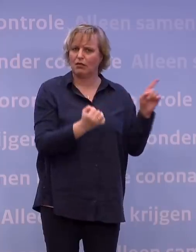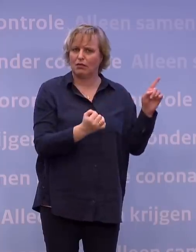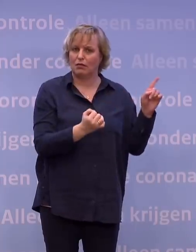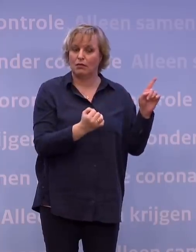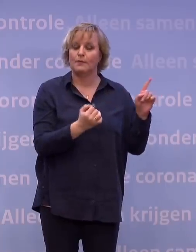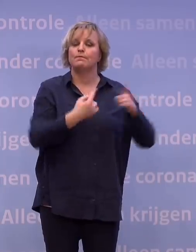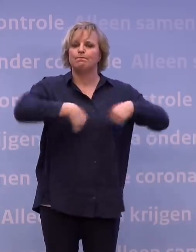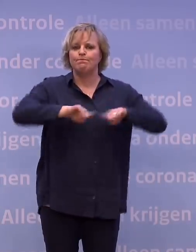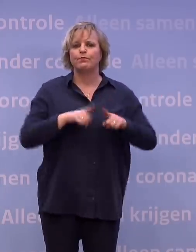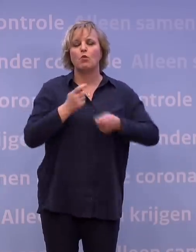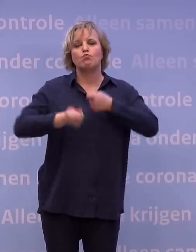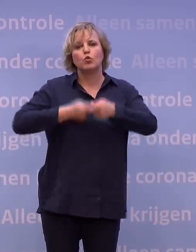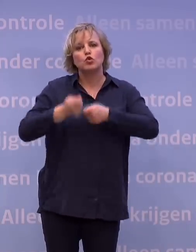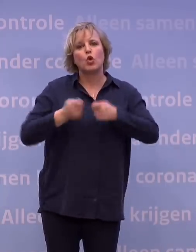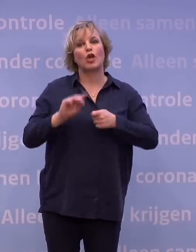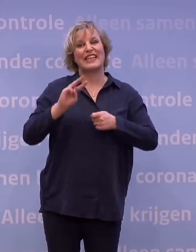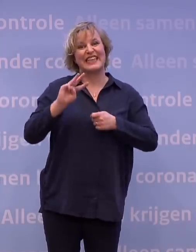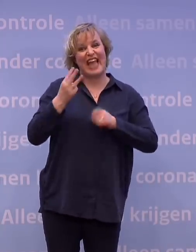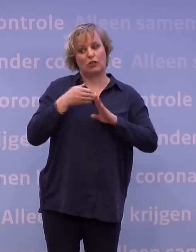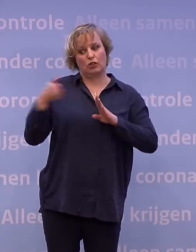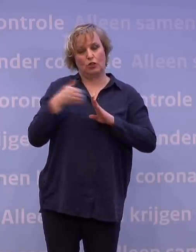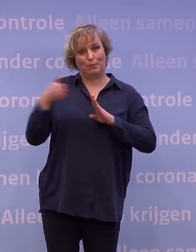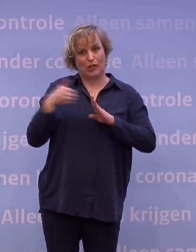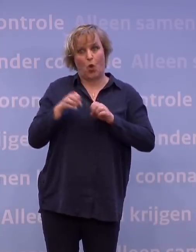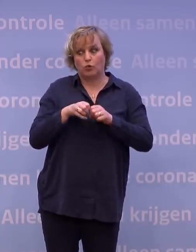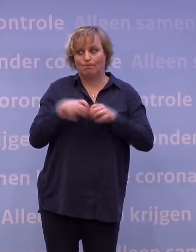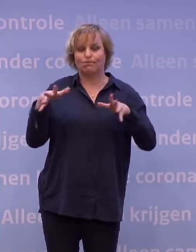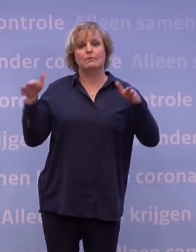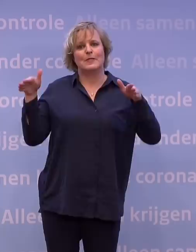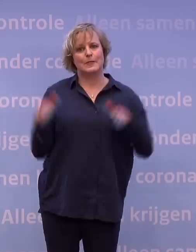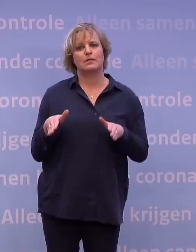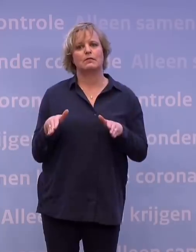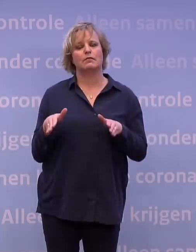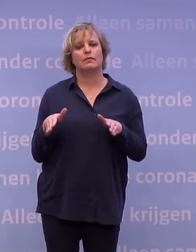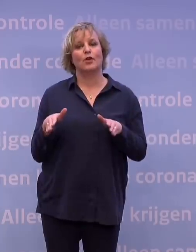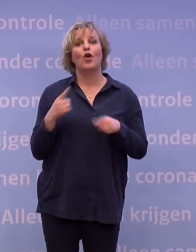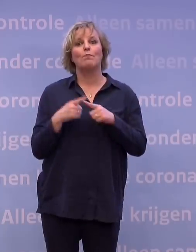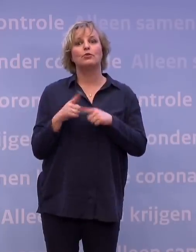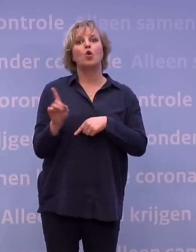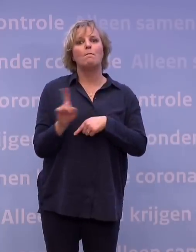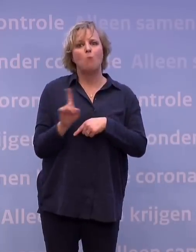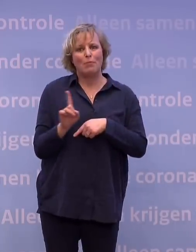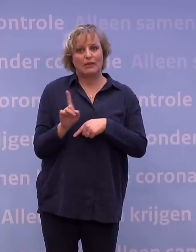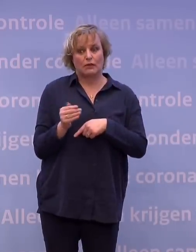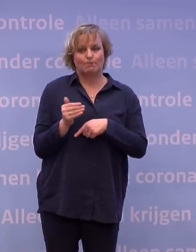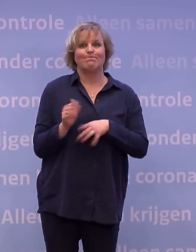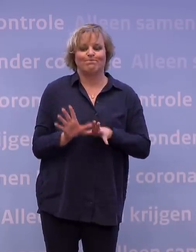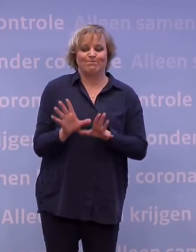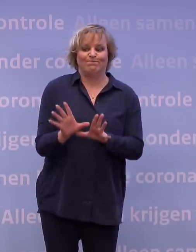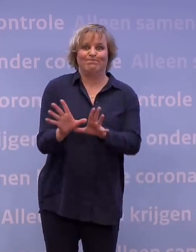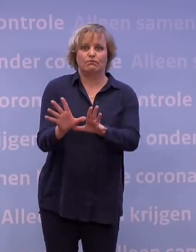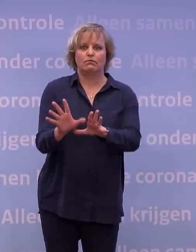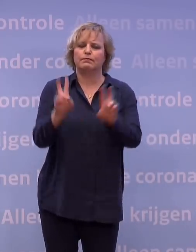is aan ons om te zorgen dat die derde golf zo laag mogelijk blijft. En dat we het moment waarop die komt nog even voor ons uit weten te schuiven.